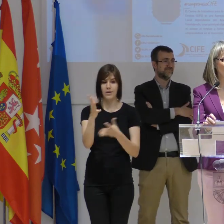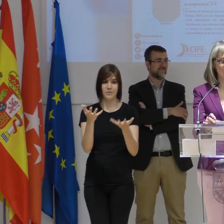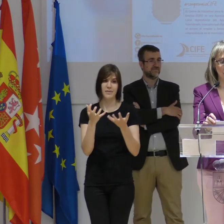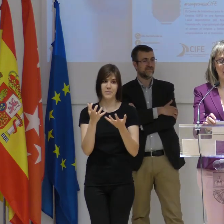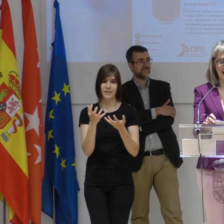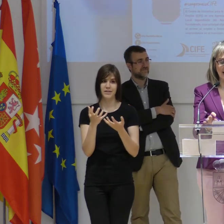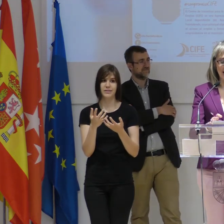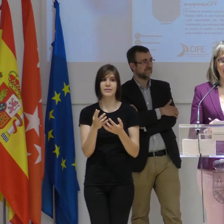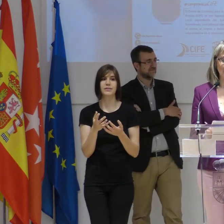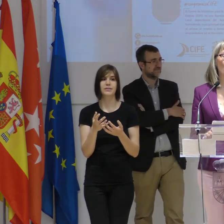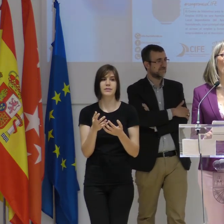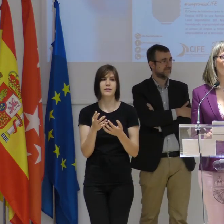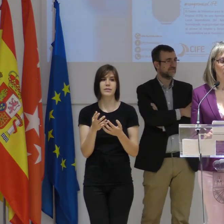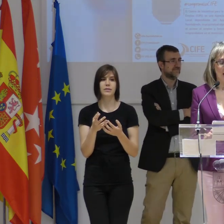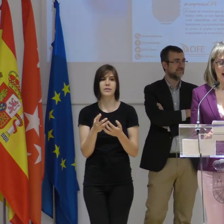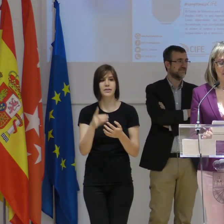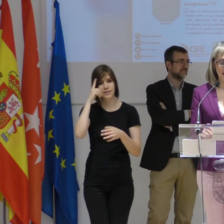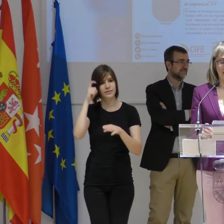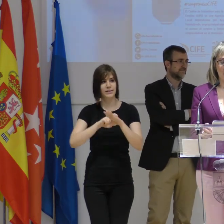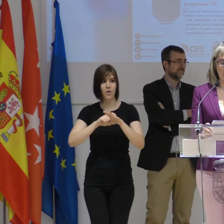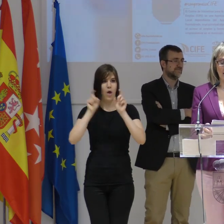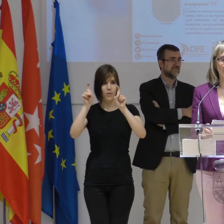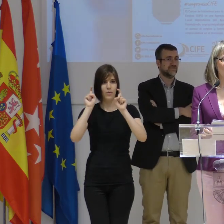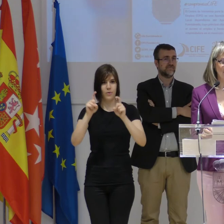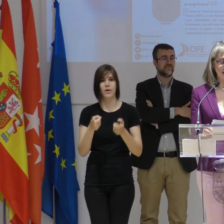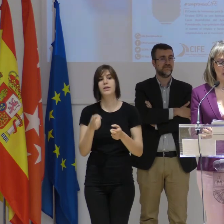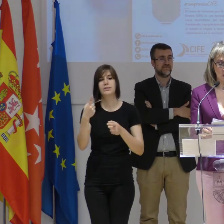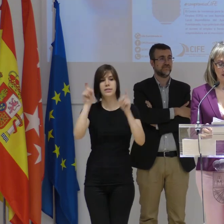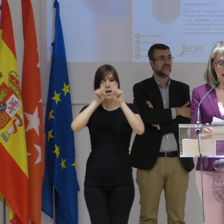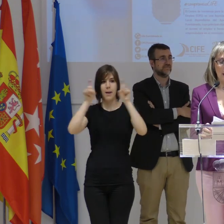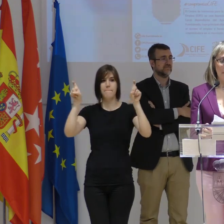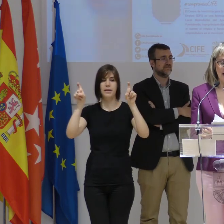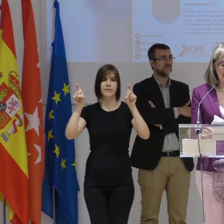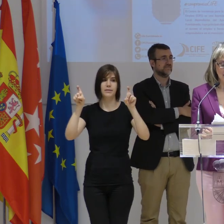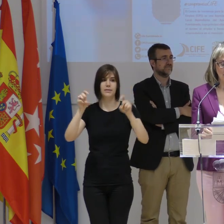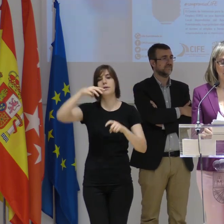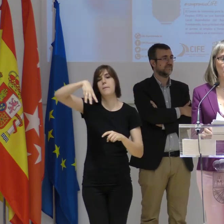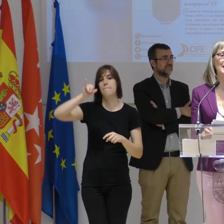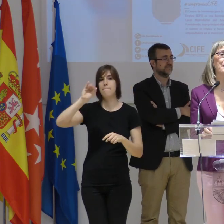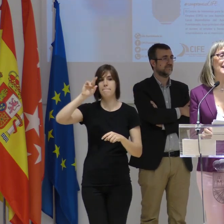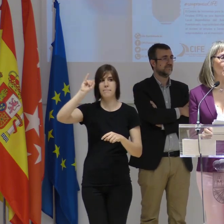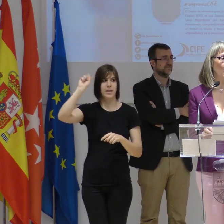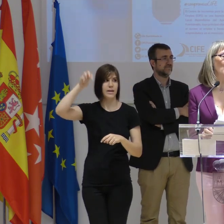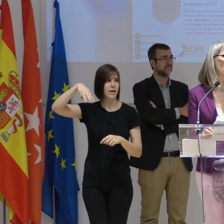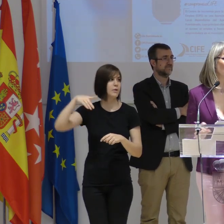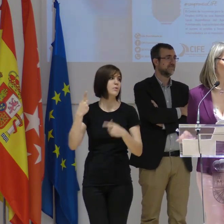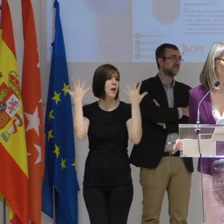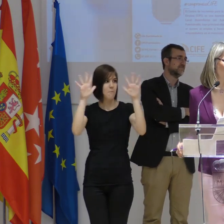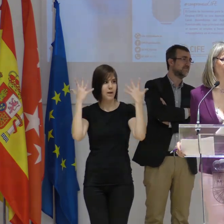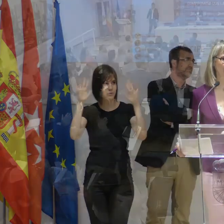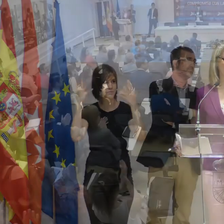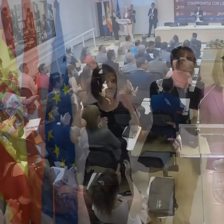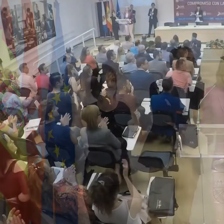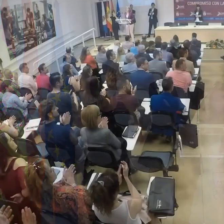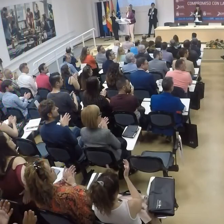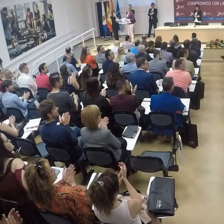Emprendimiento es Psicoeduc, al frente de la cual, de esta empresa, se encuentra Miriam Sánchez Hermosilla Vallejo. Un aplauso para ella.